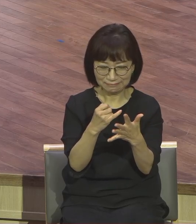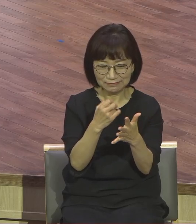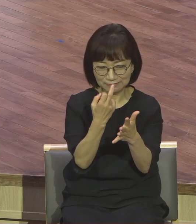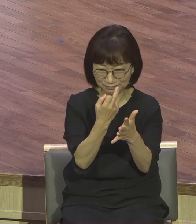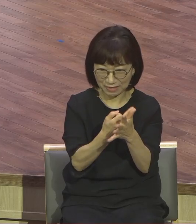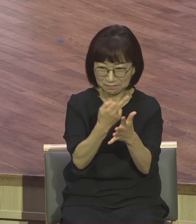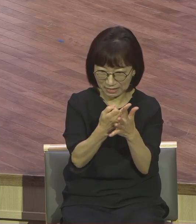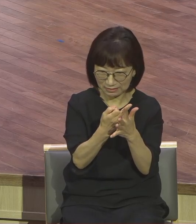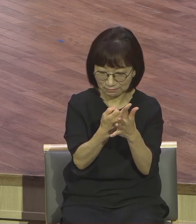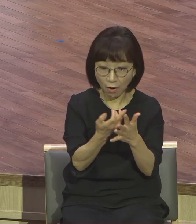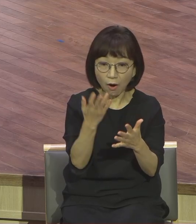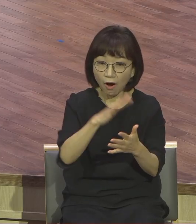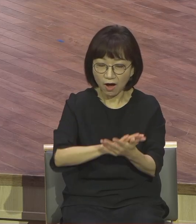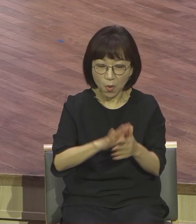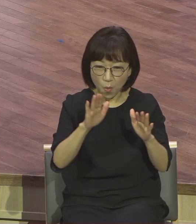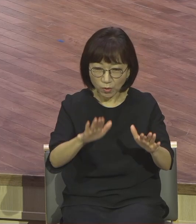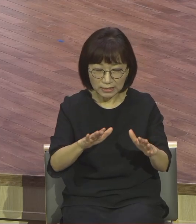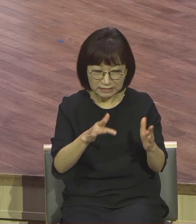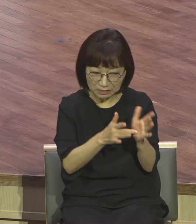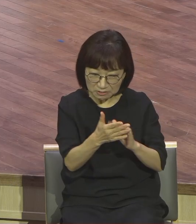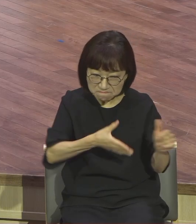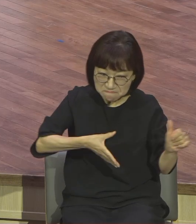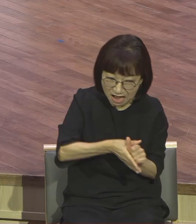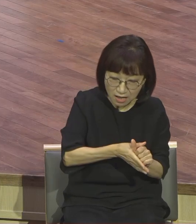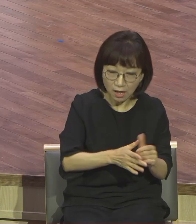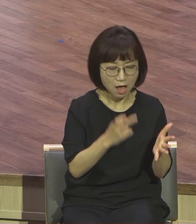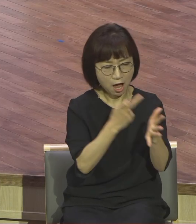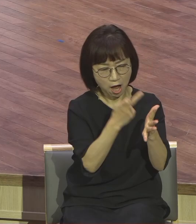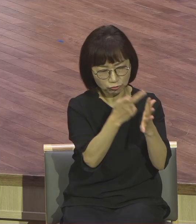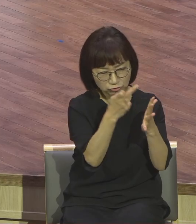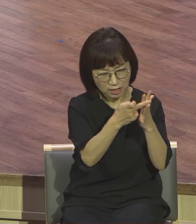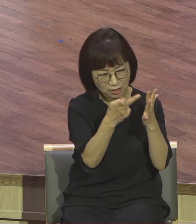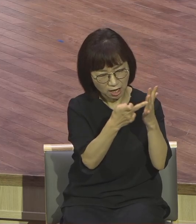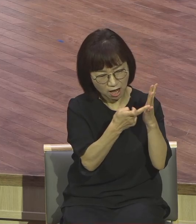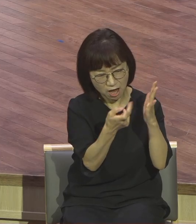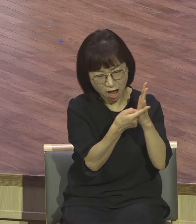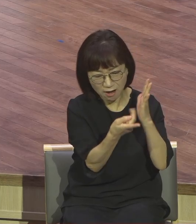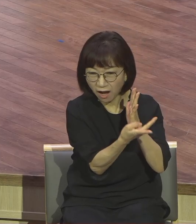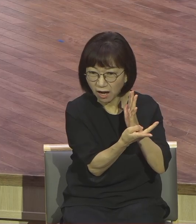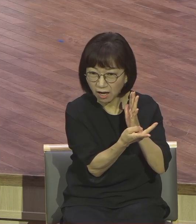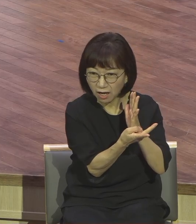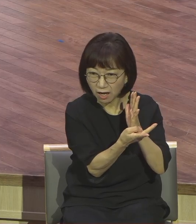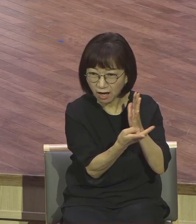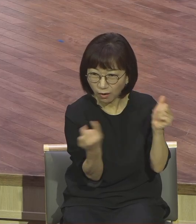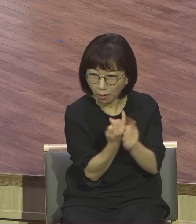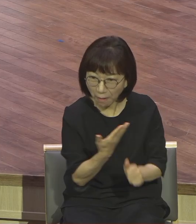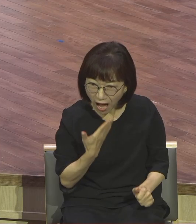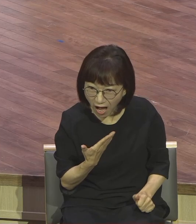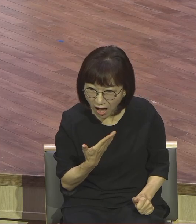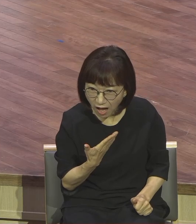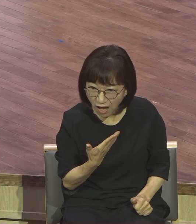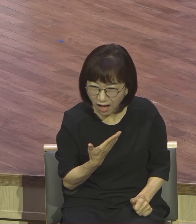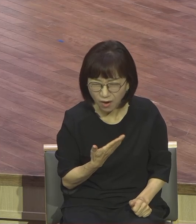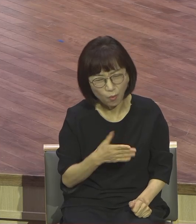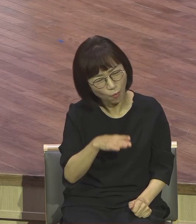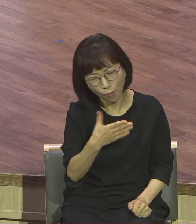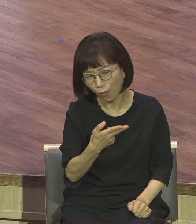예수님께서는 사두개인들의 허구적인 질문에 대해서 말씀합니다. 29절입니다.